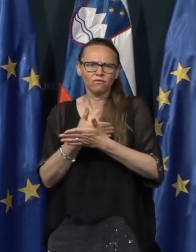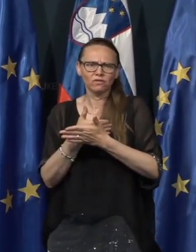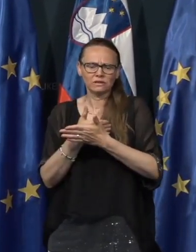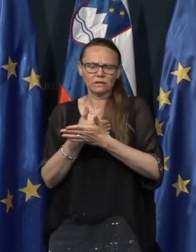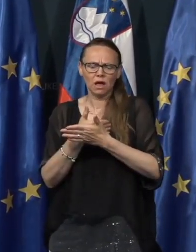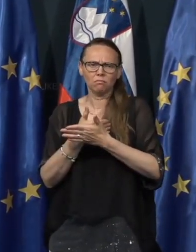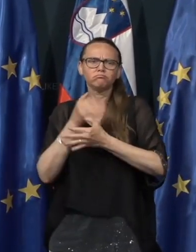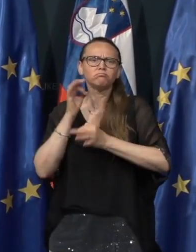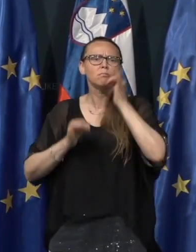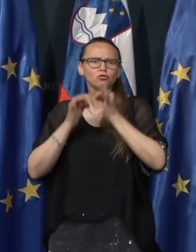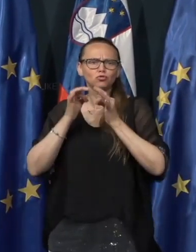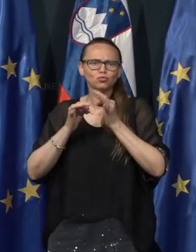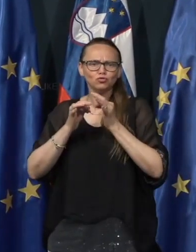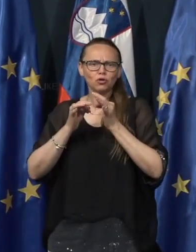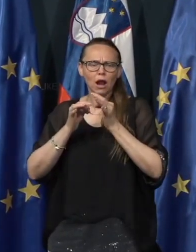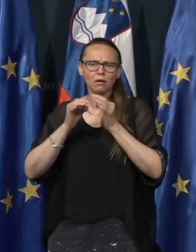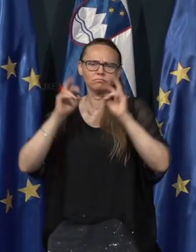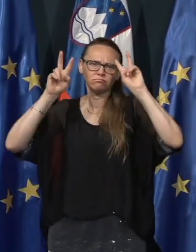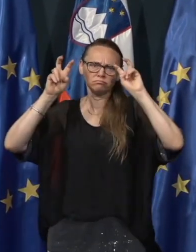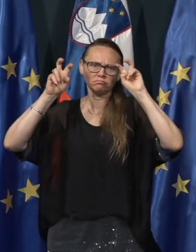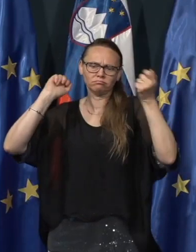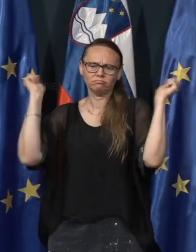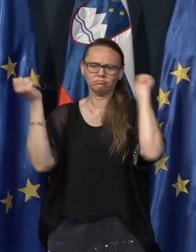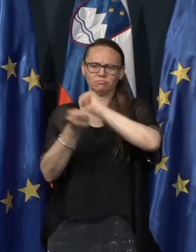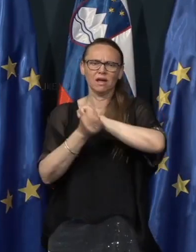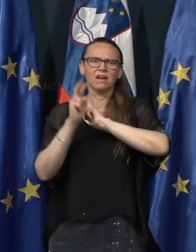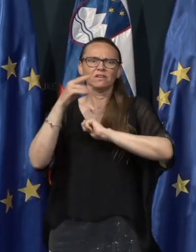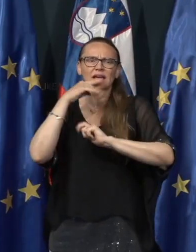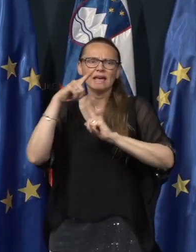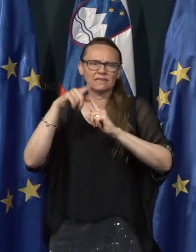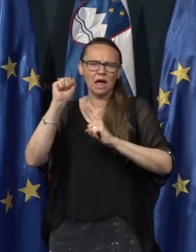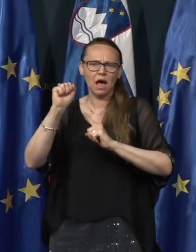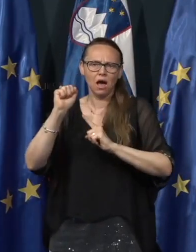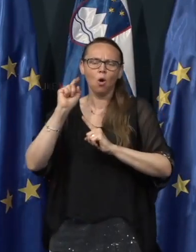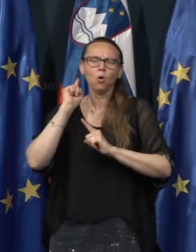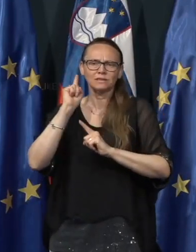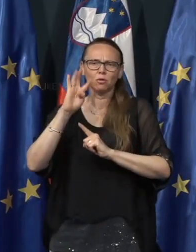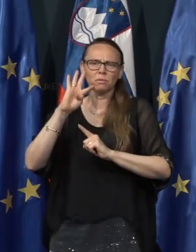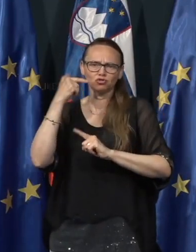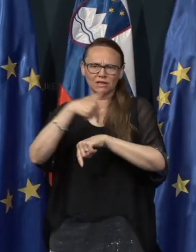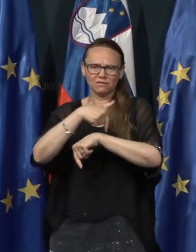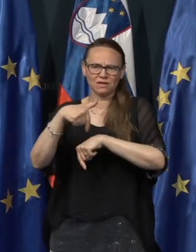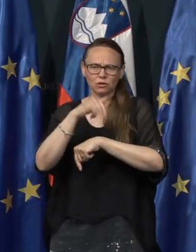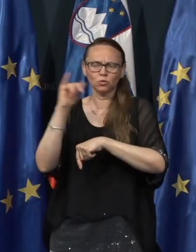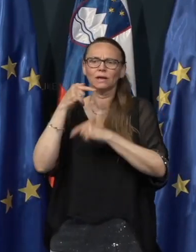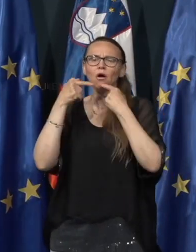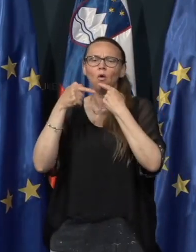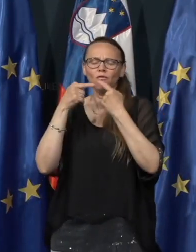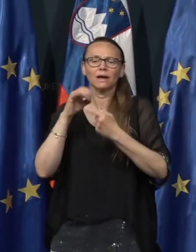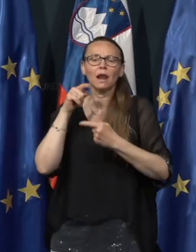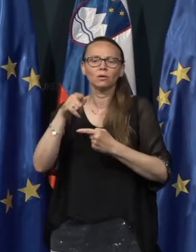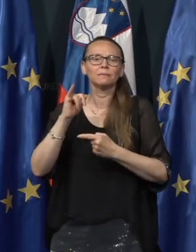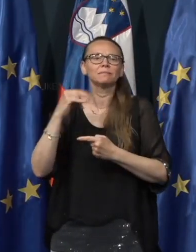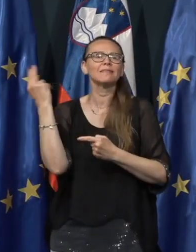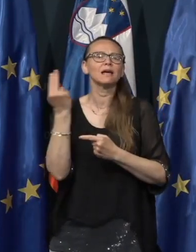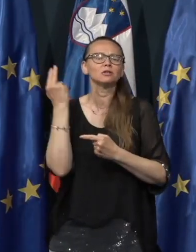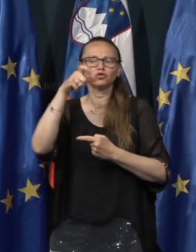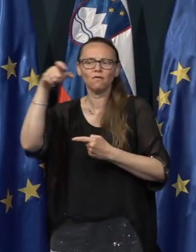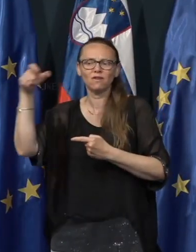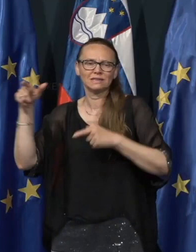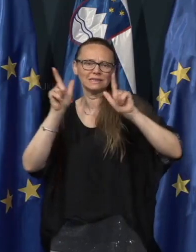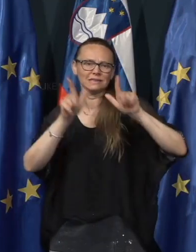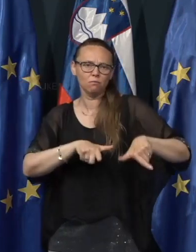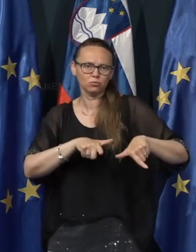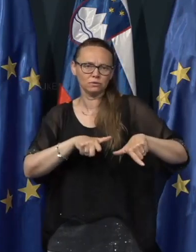je poskušala preobleči v VST, STA oziroma 24 ur in je govorila o tem, da naj Slovenci zapustijo